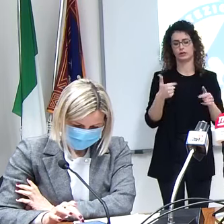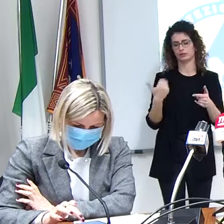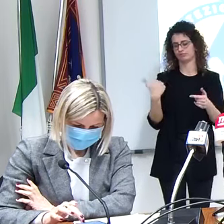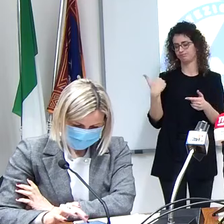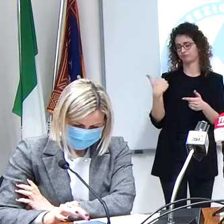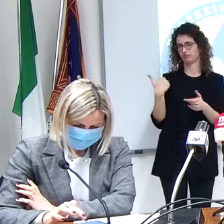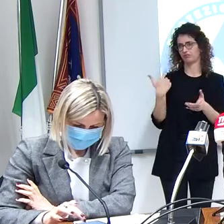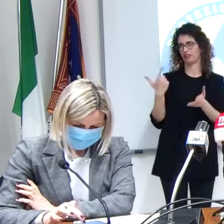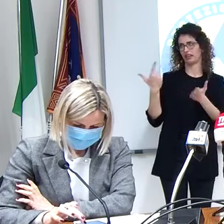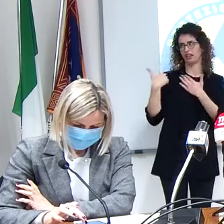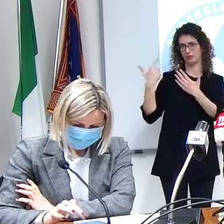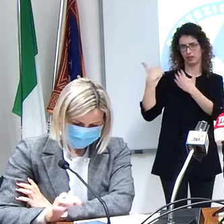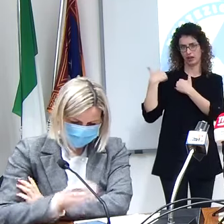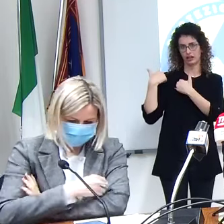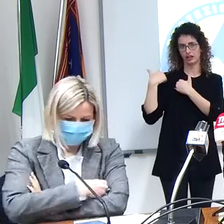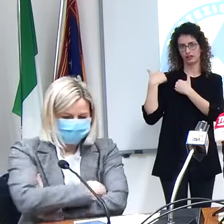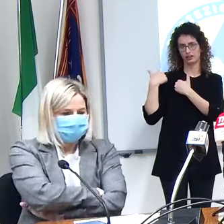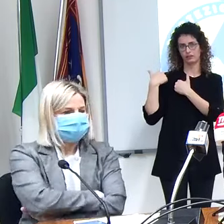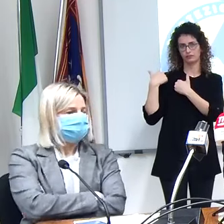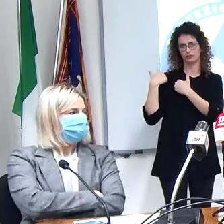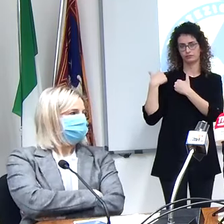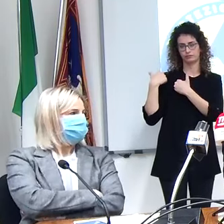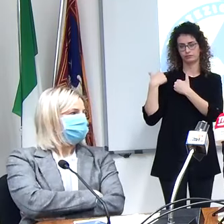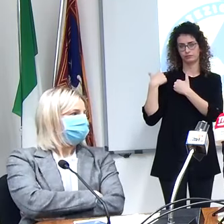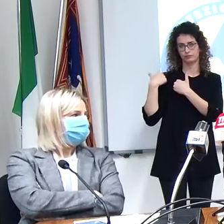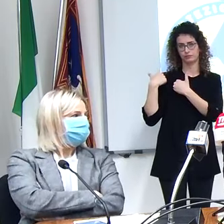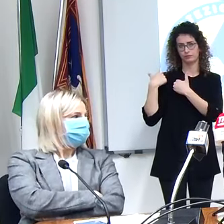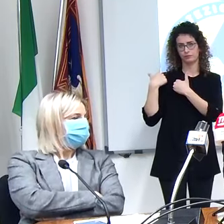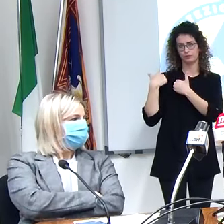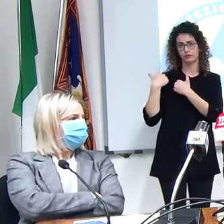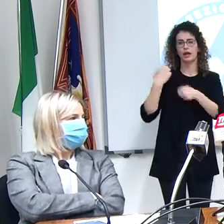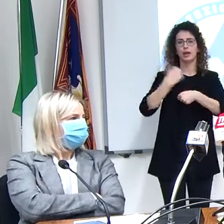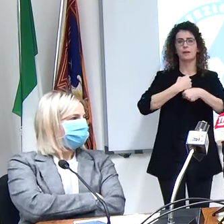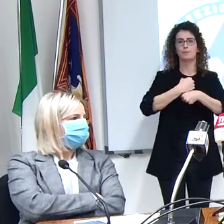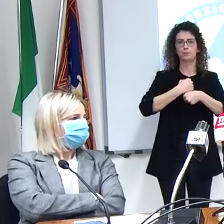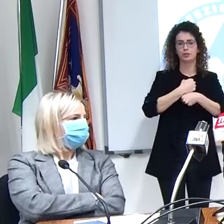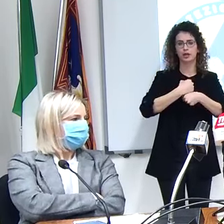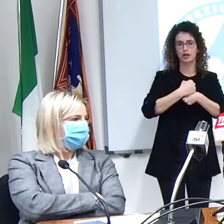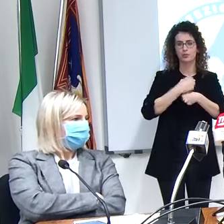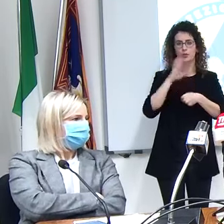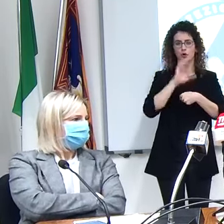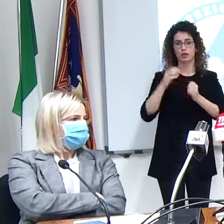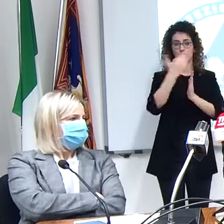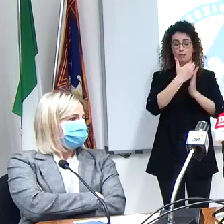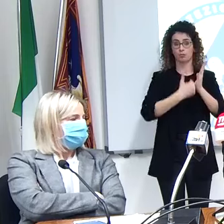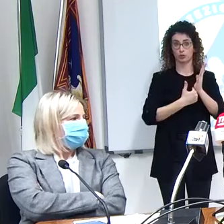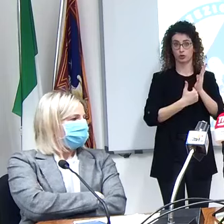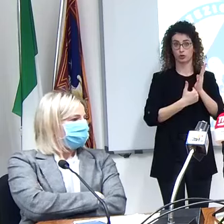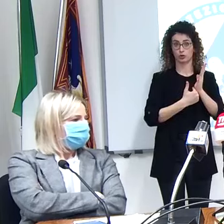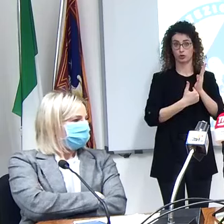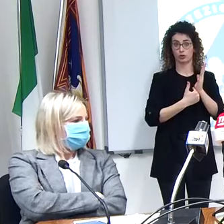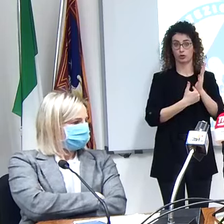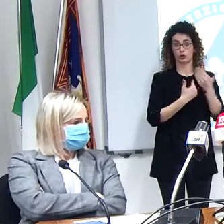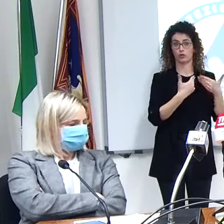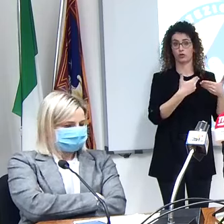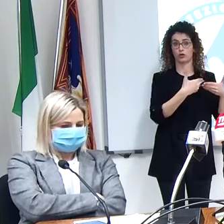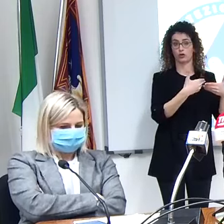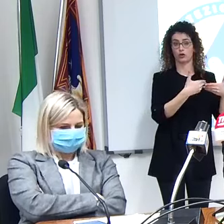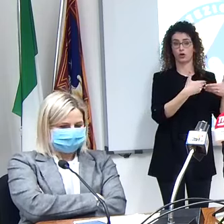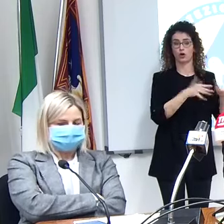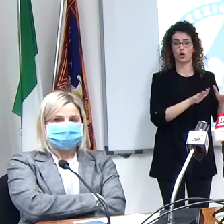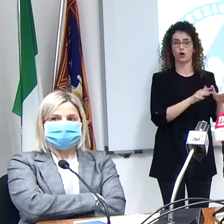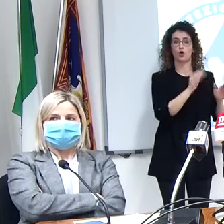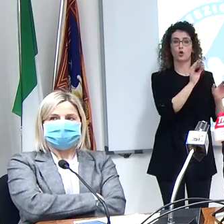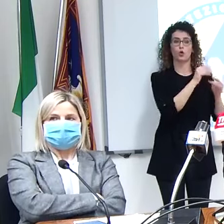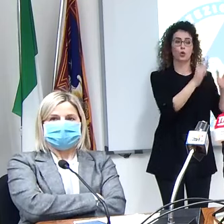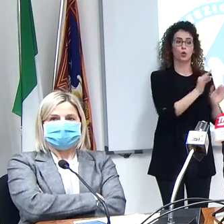qualche settimana fa il Piemonte ha licenziato il suo protocollo di presa in carico delle cure domiciliari noi